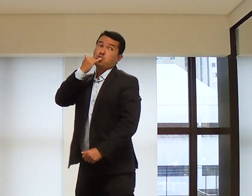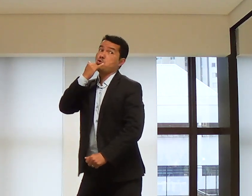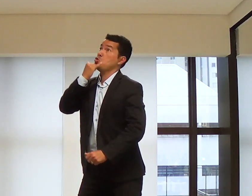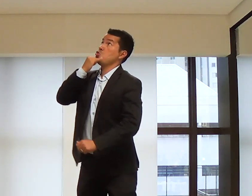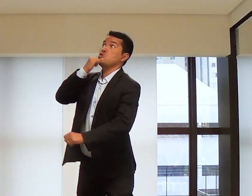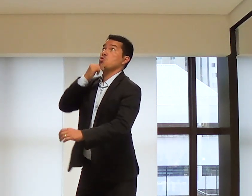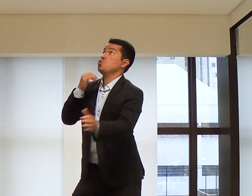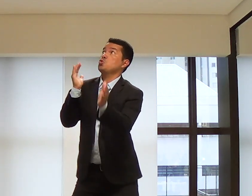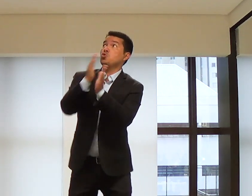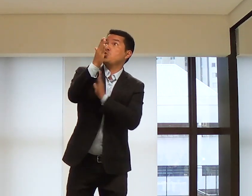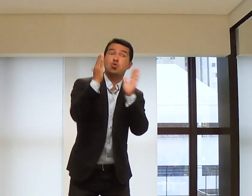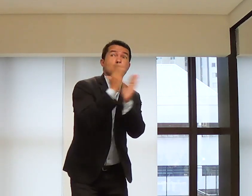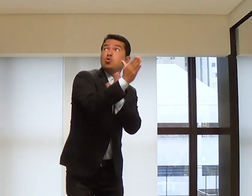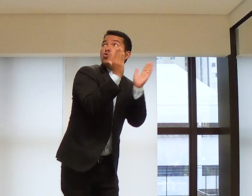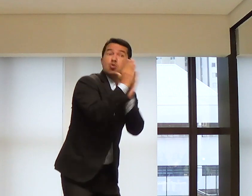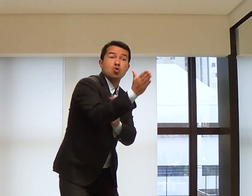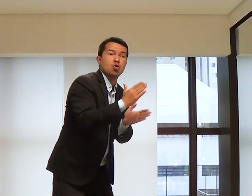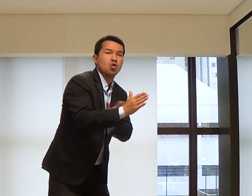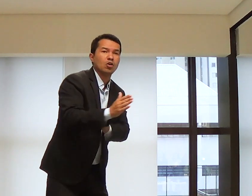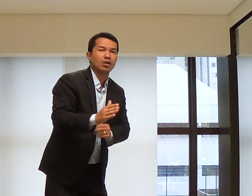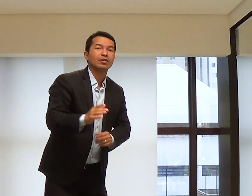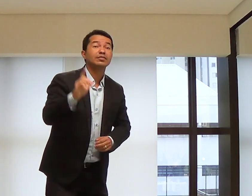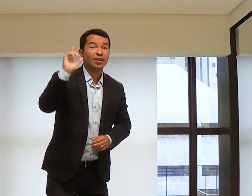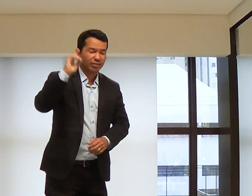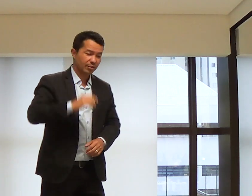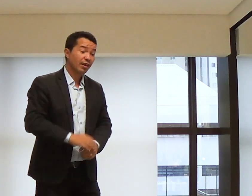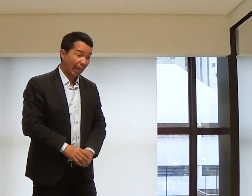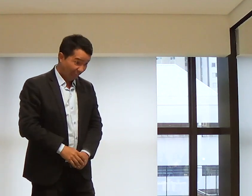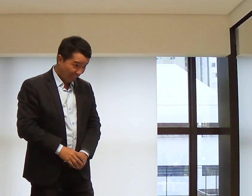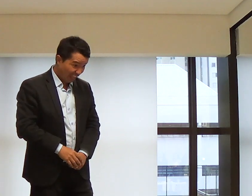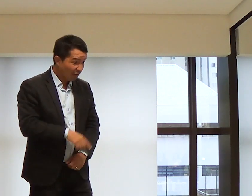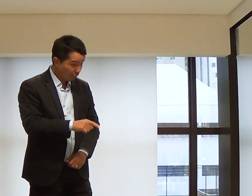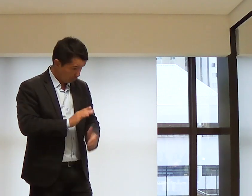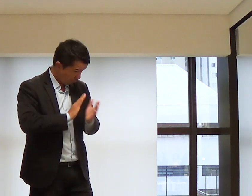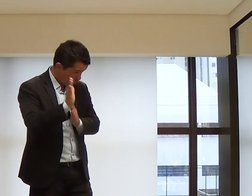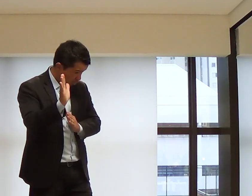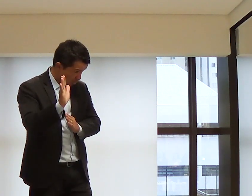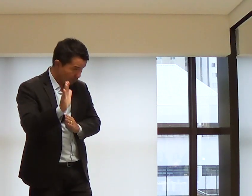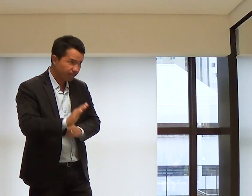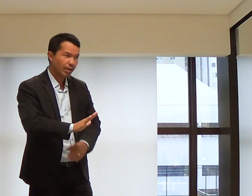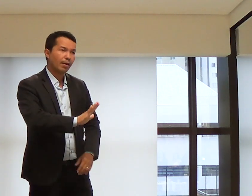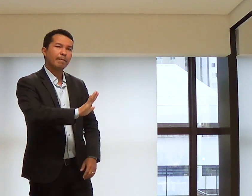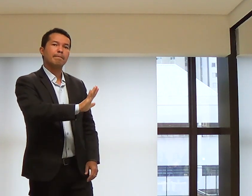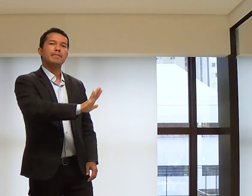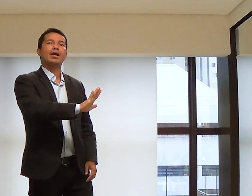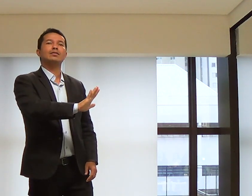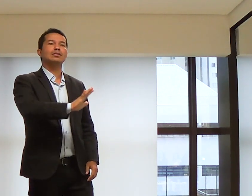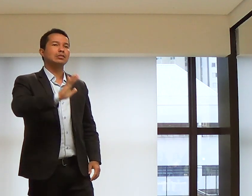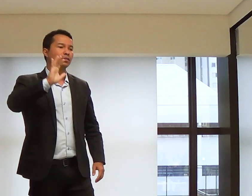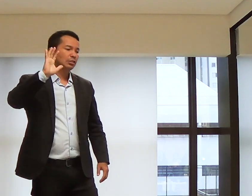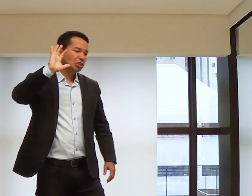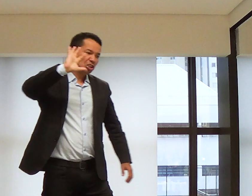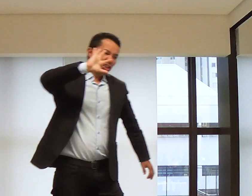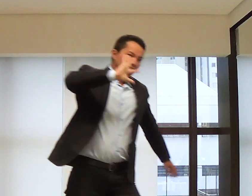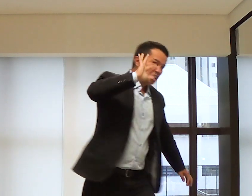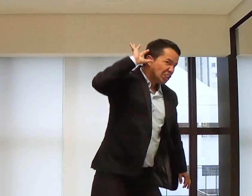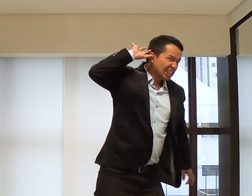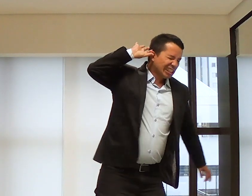Não adianta dar desculpa. Não adianta fugir da vontade de Deus. E eu acho que Deus diz assim, ah, é? Que bom.